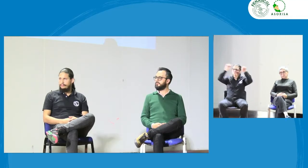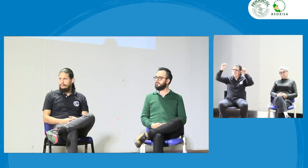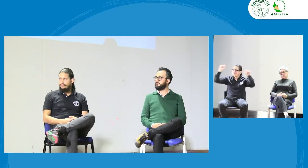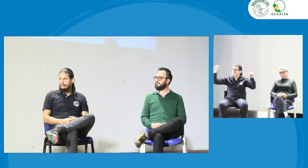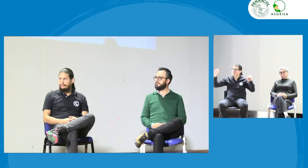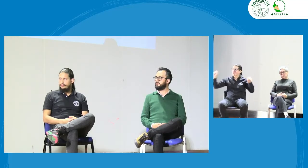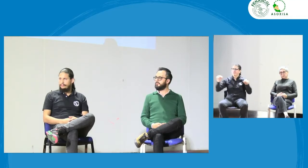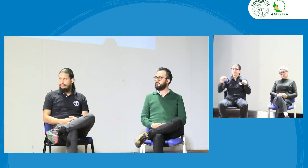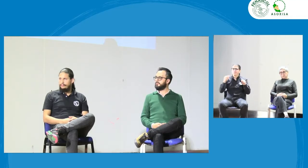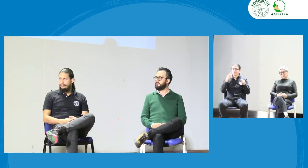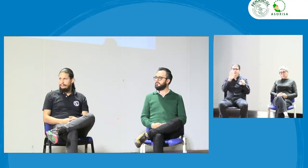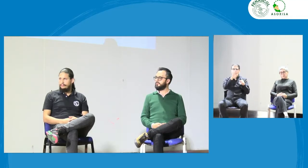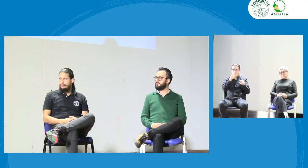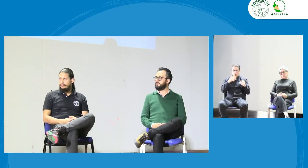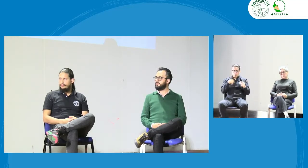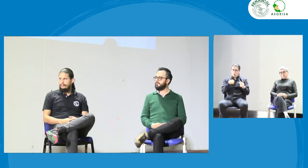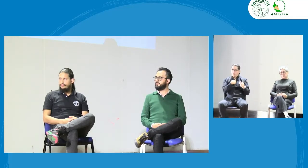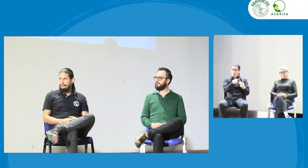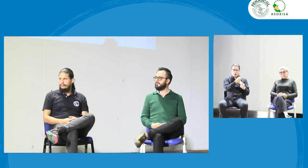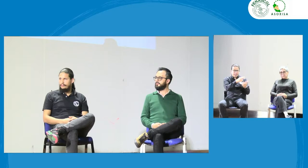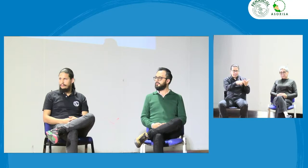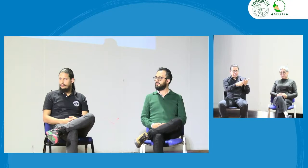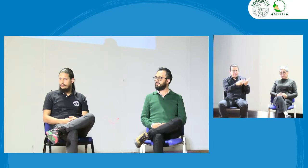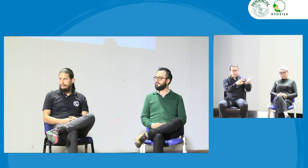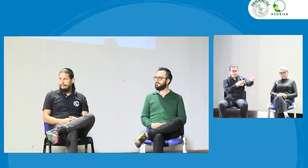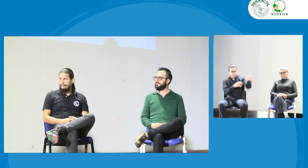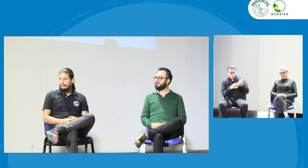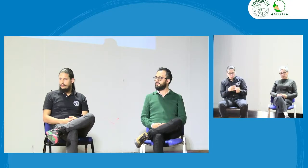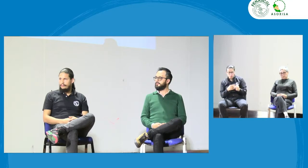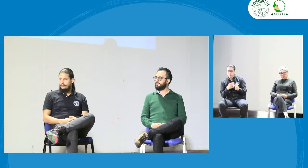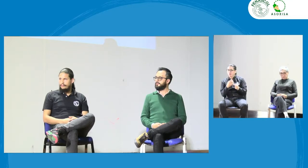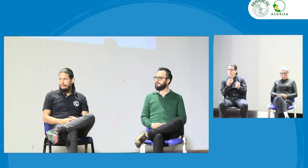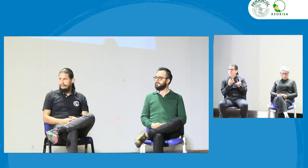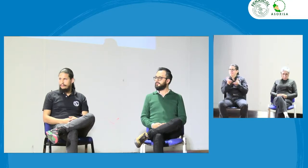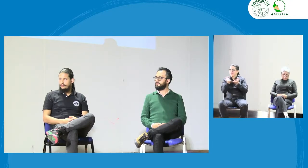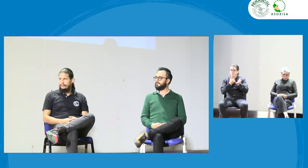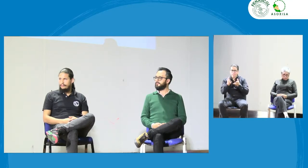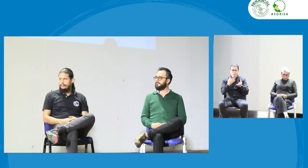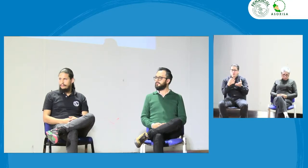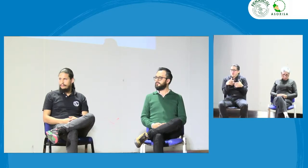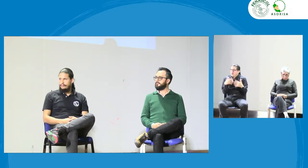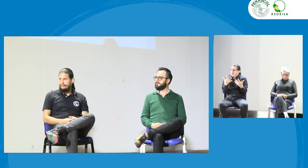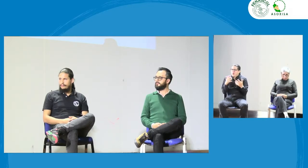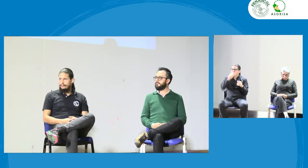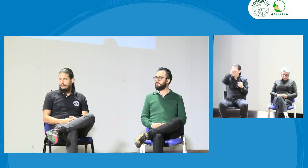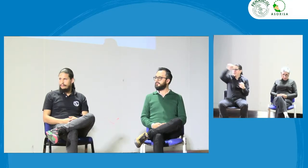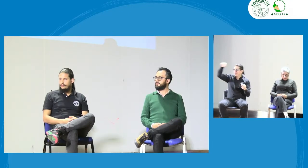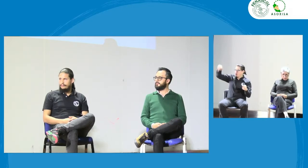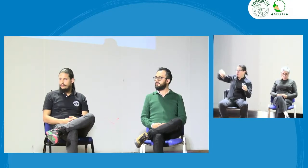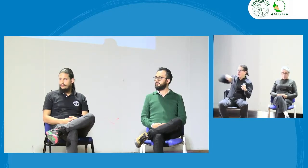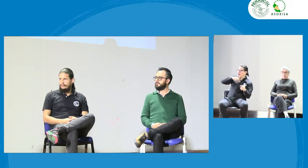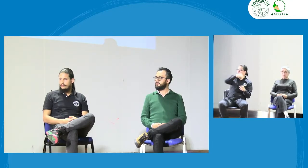organizaciones que están, cómo podemos garantizar ese servicio,